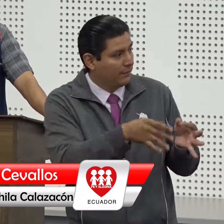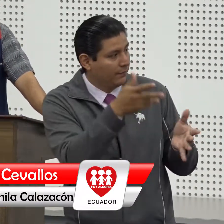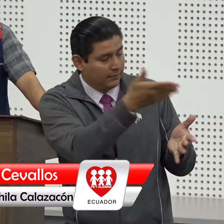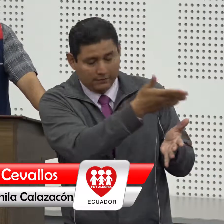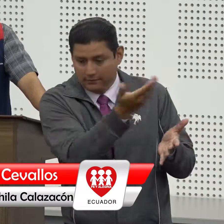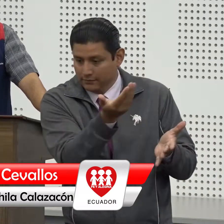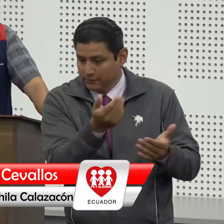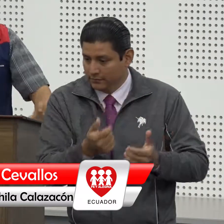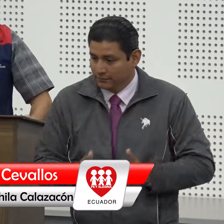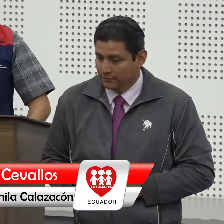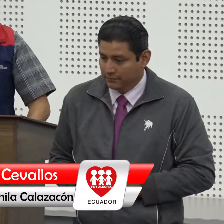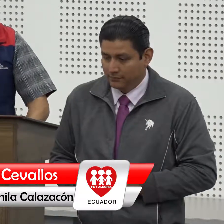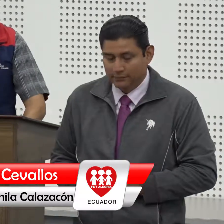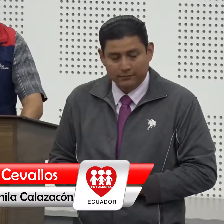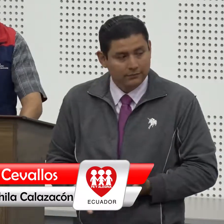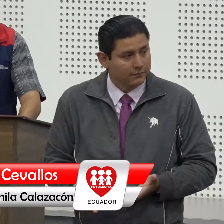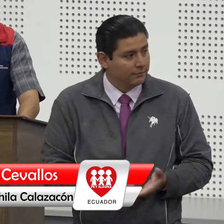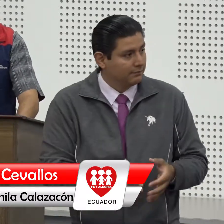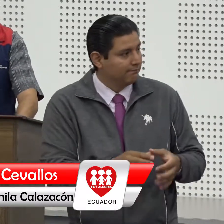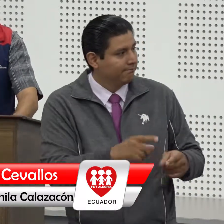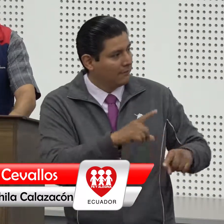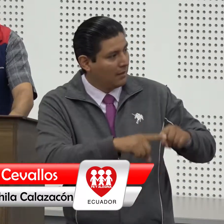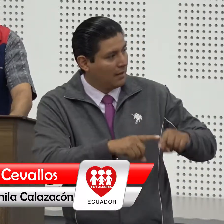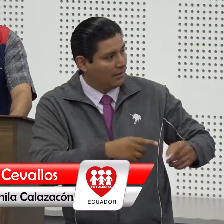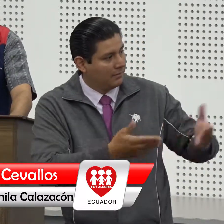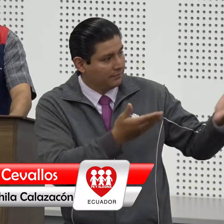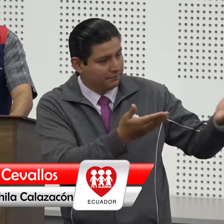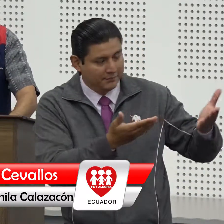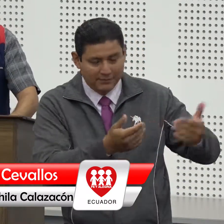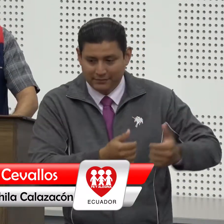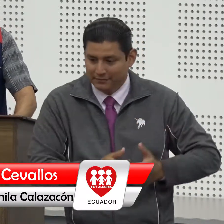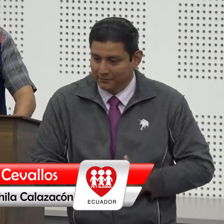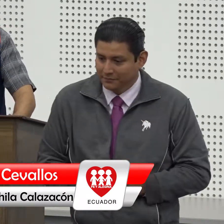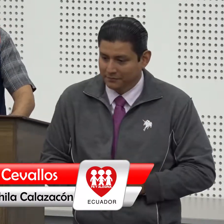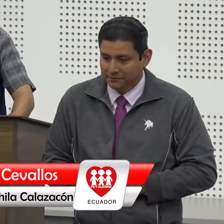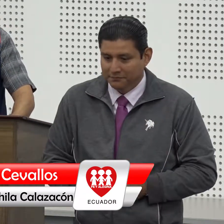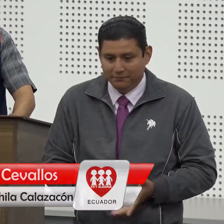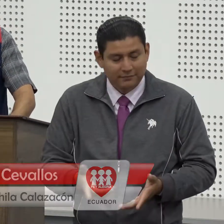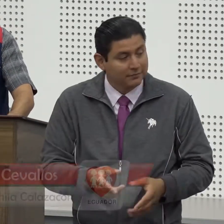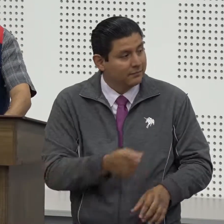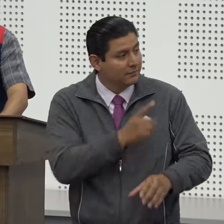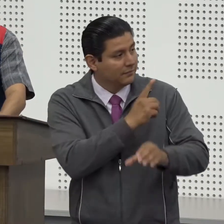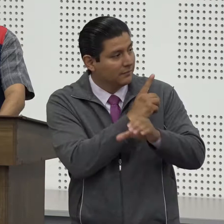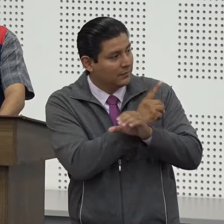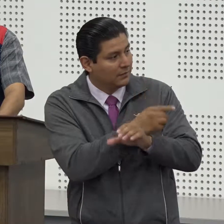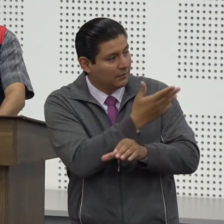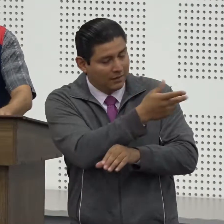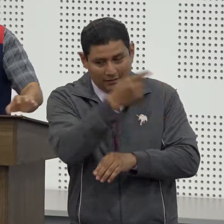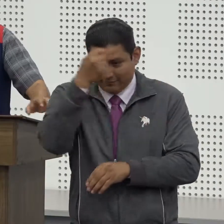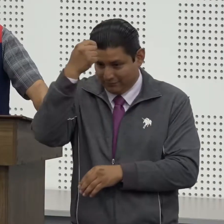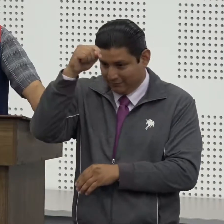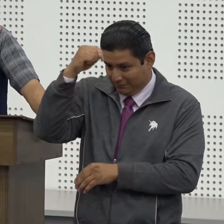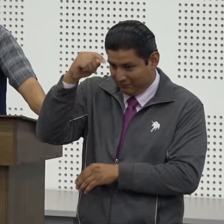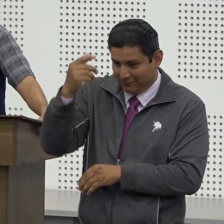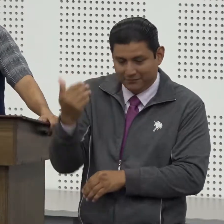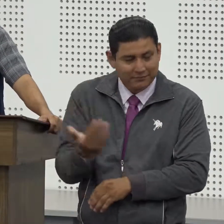amiga Paula compañero representante del Conadis